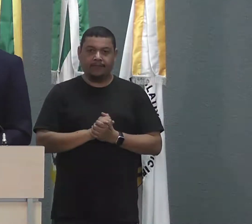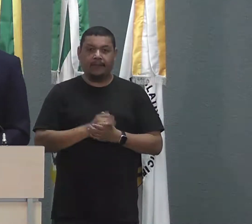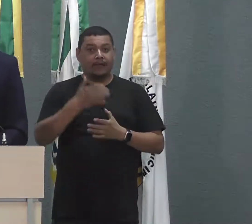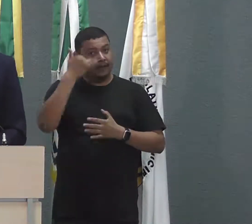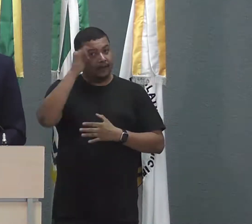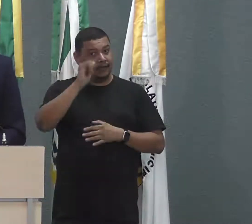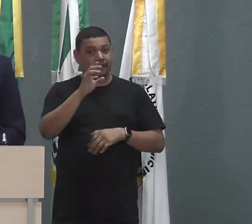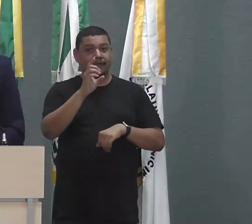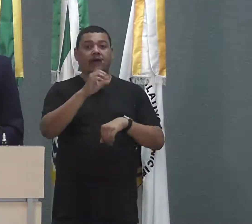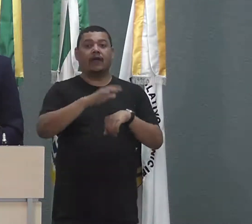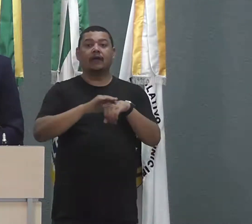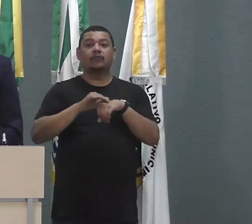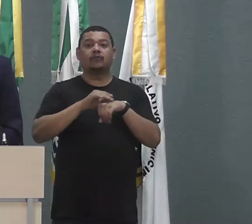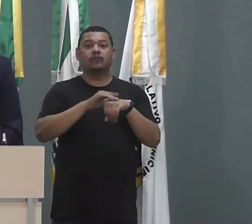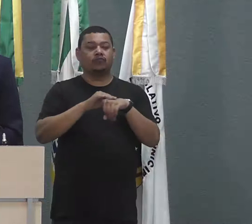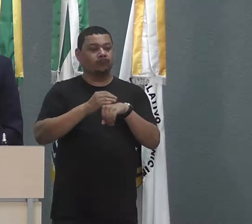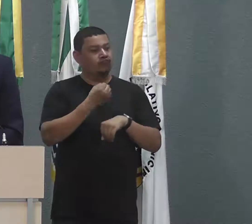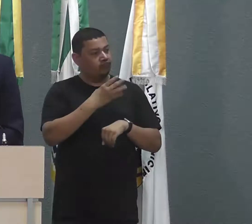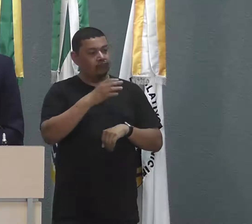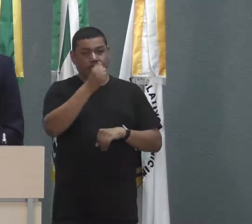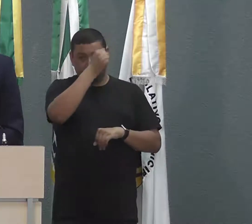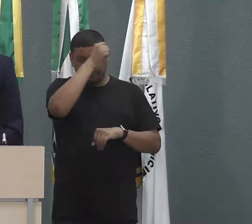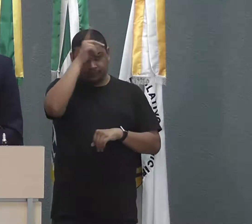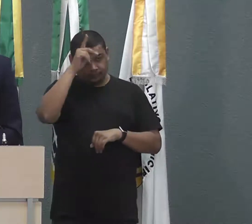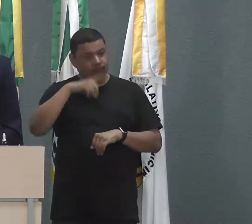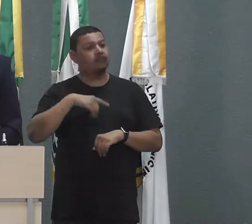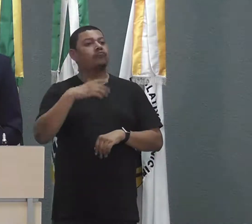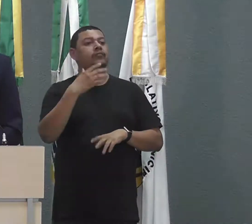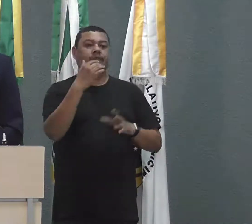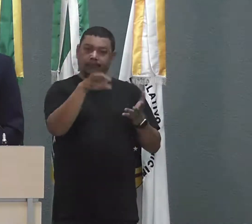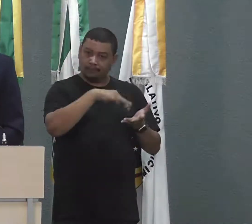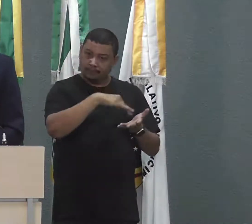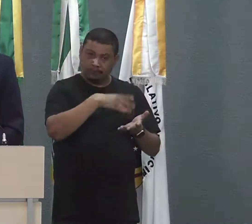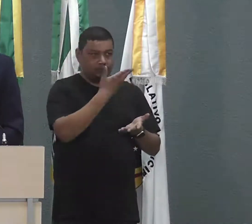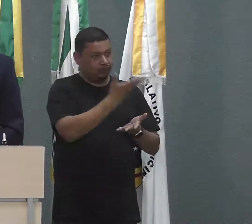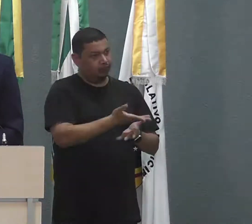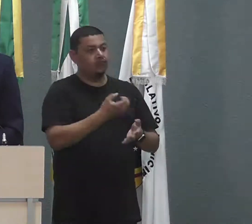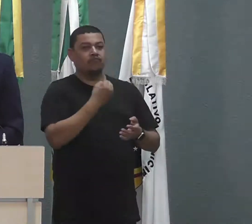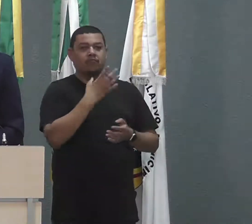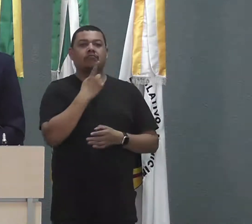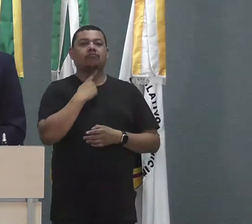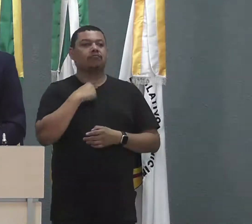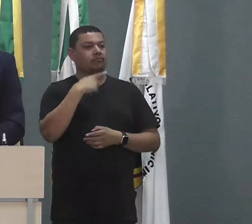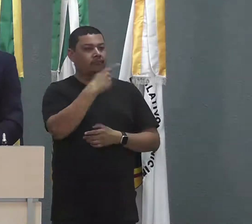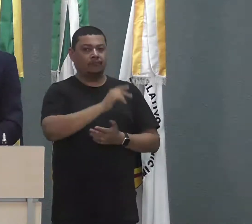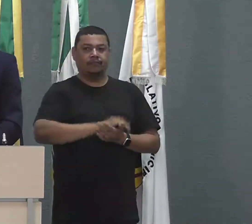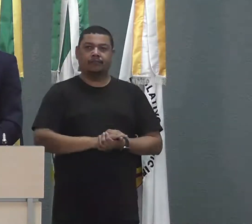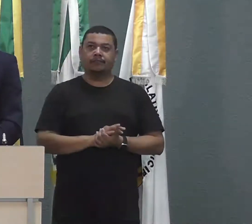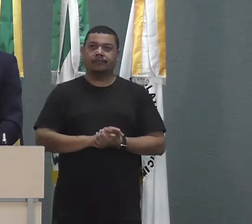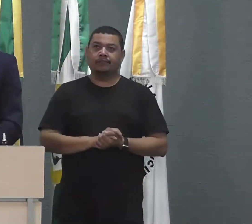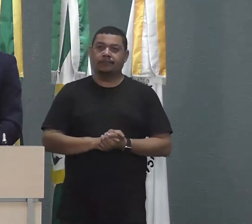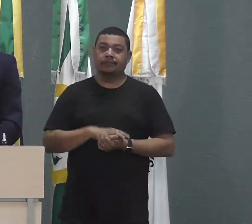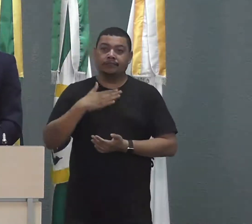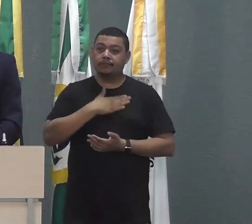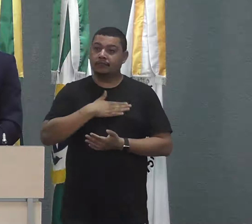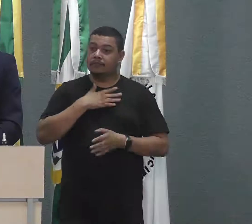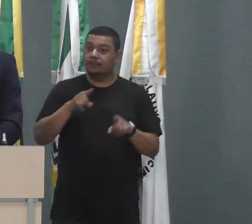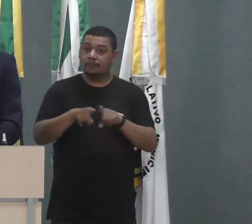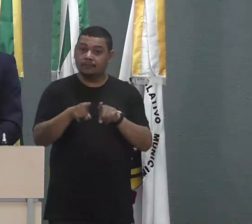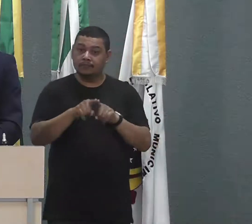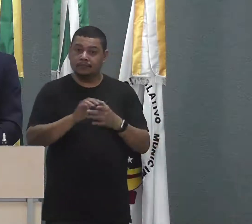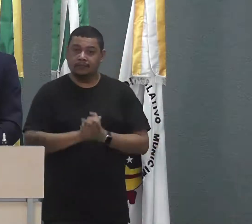mosquitos. Parabéns, prefeito, parabéns, secretário, pela iniciativa. Eu gostaria aqui também de